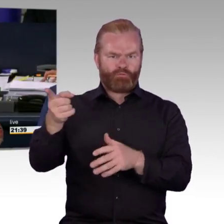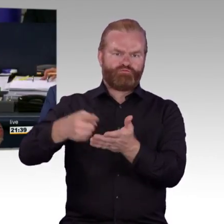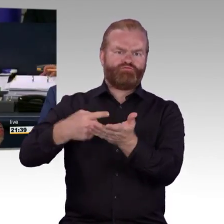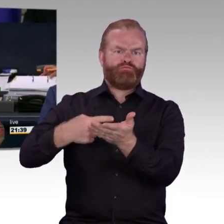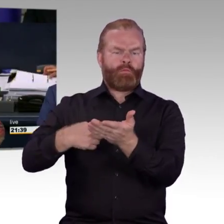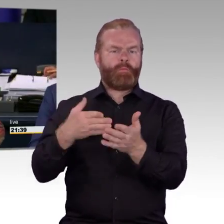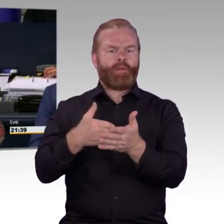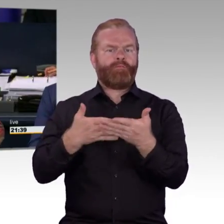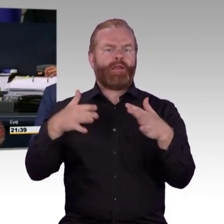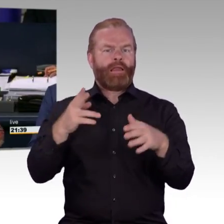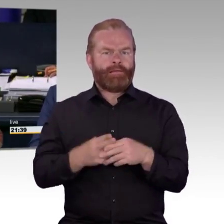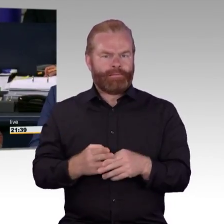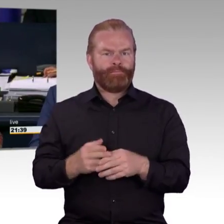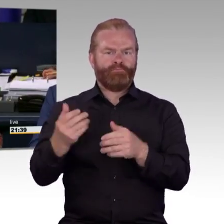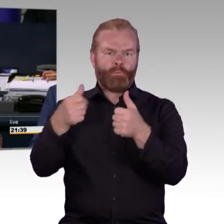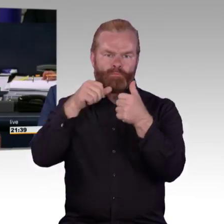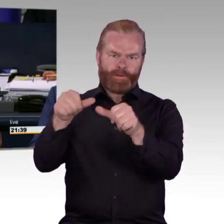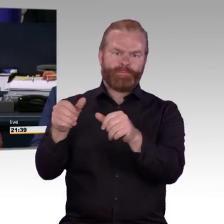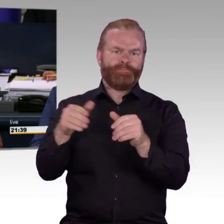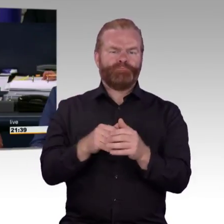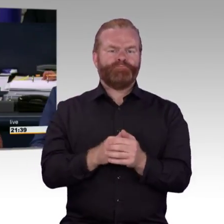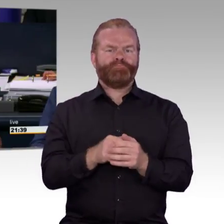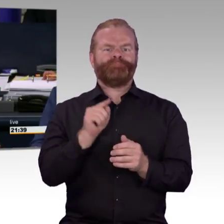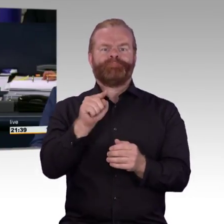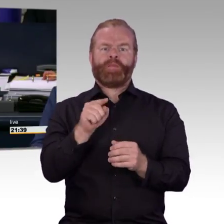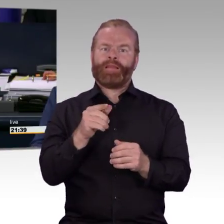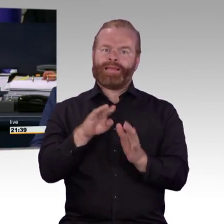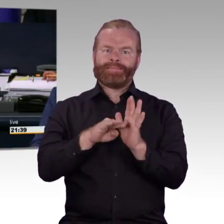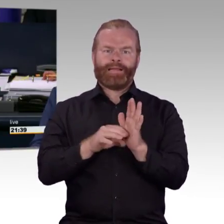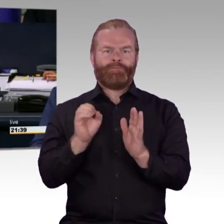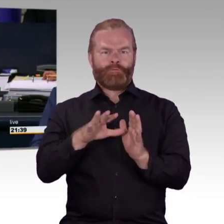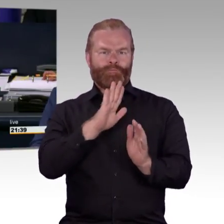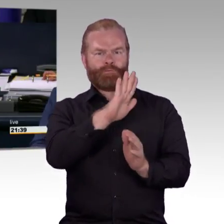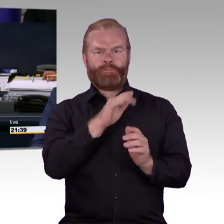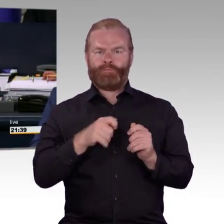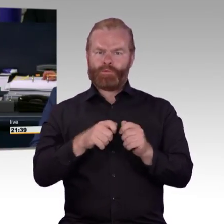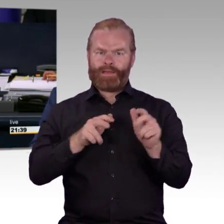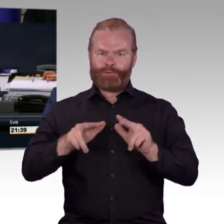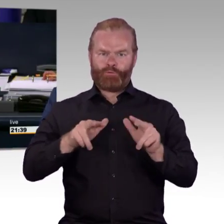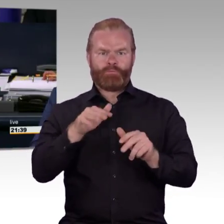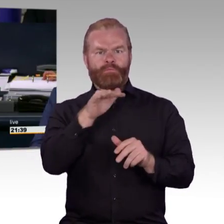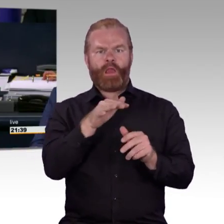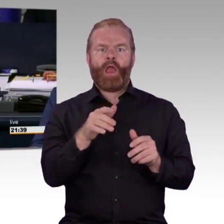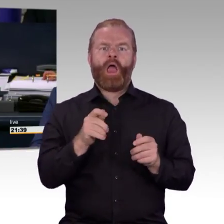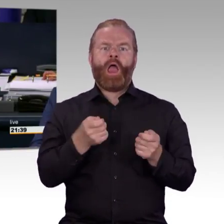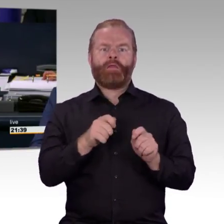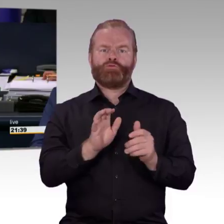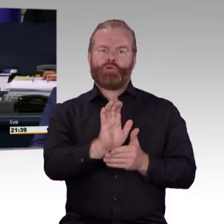interfraktionellen Vereinbarung sind für die Aussprache 38 Minuten vorgesehen. Dazu gibt es